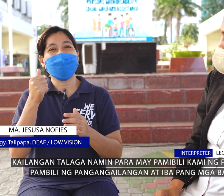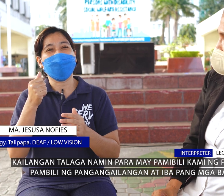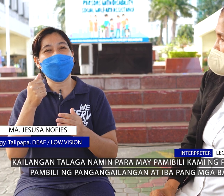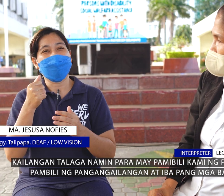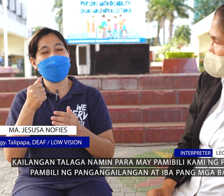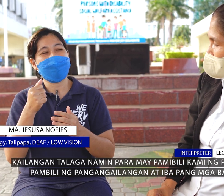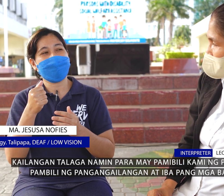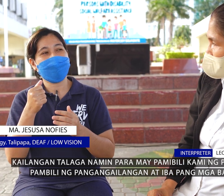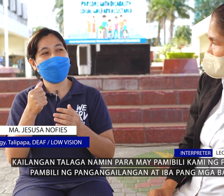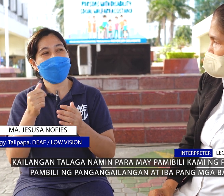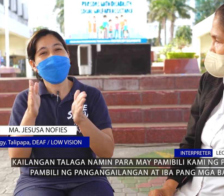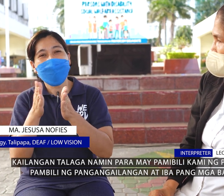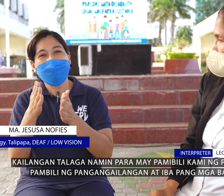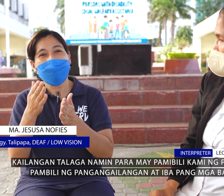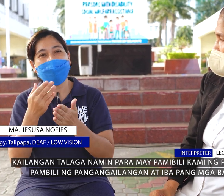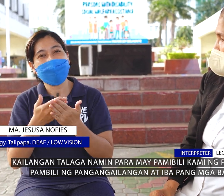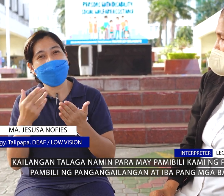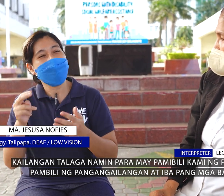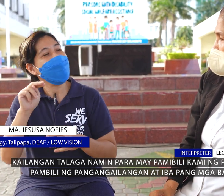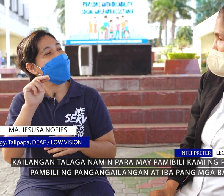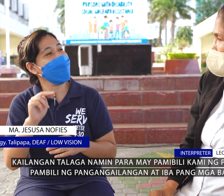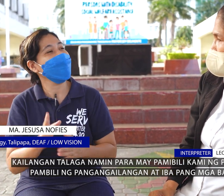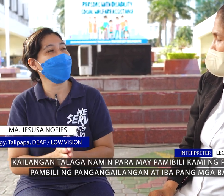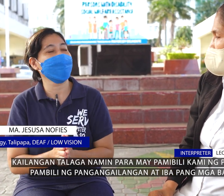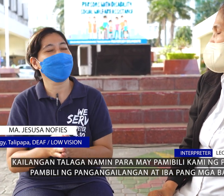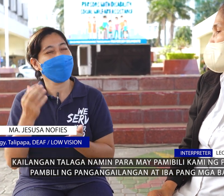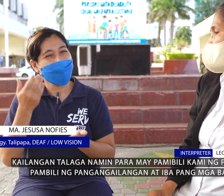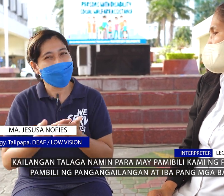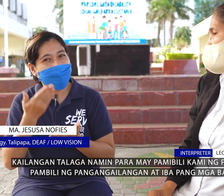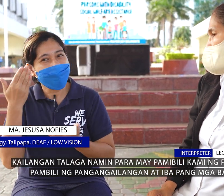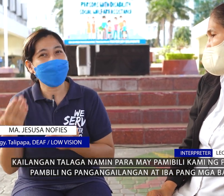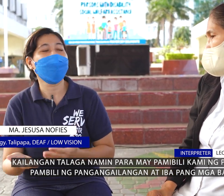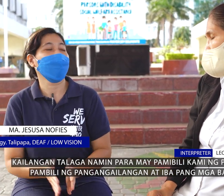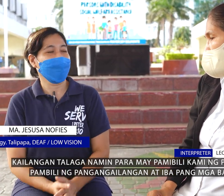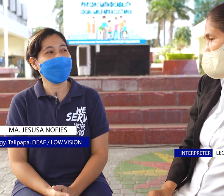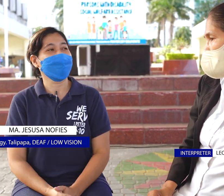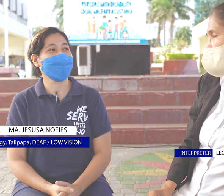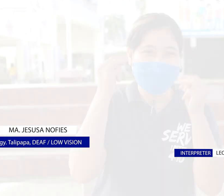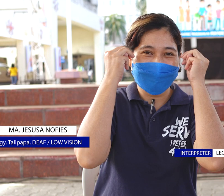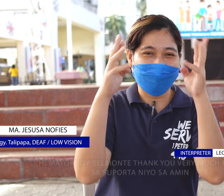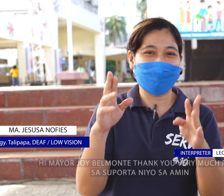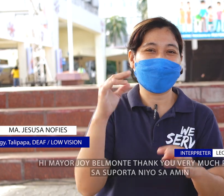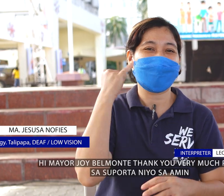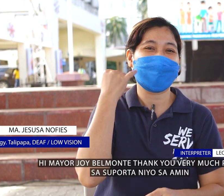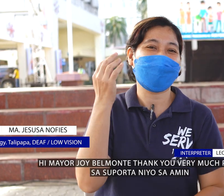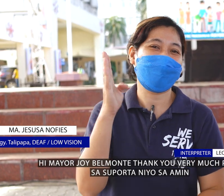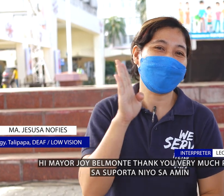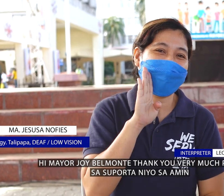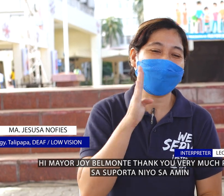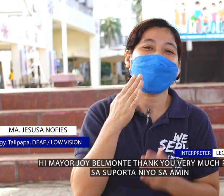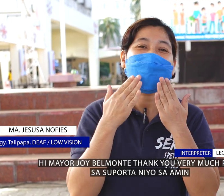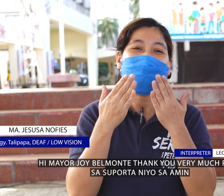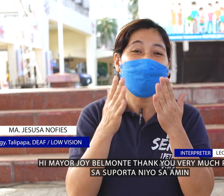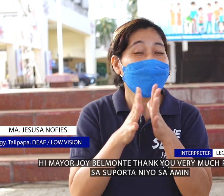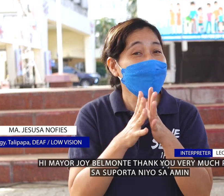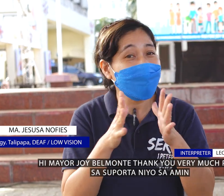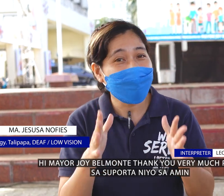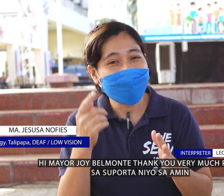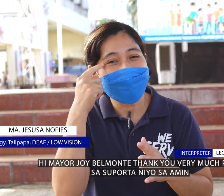pabili kami ang pagkain, pambili ng pangailangan namin at iba pang mga bagay. Hi Mayor Joy Belmonte. Thank